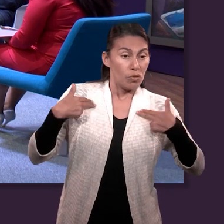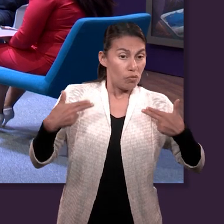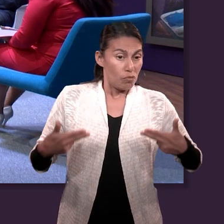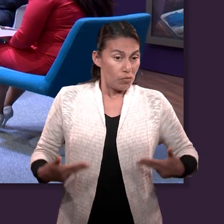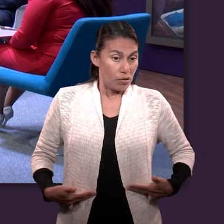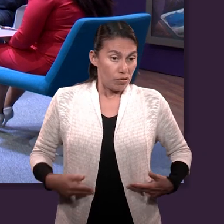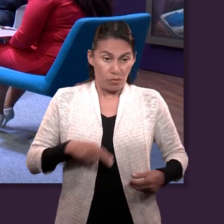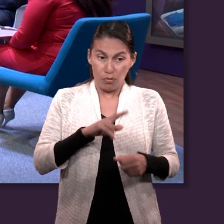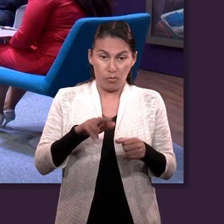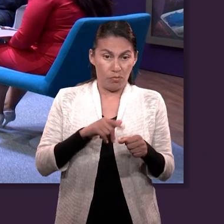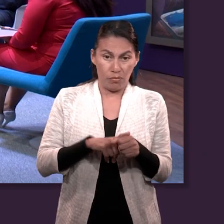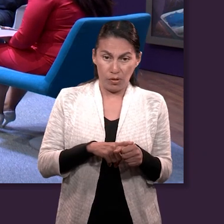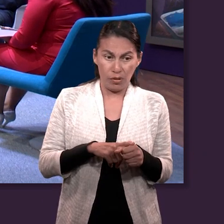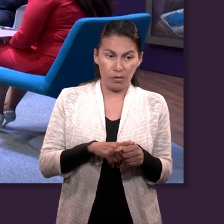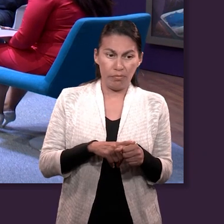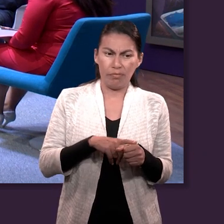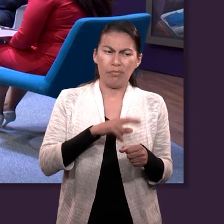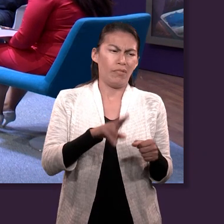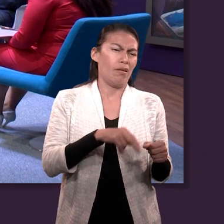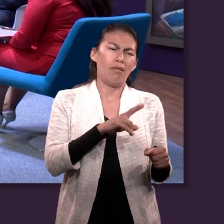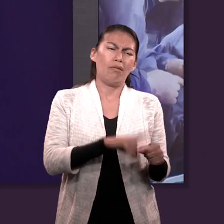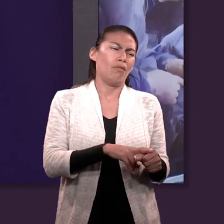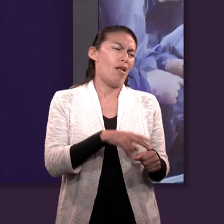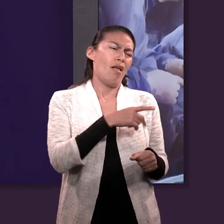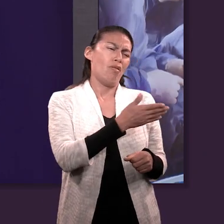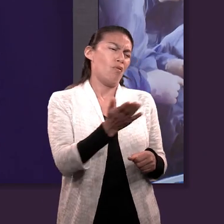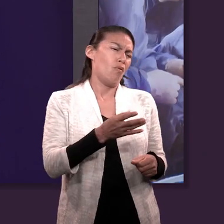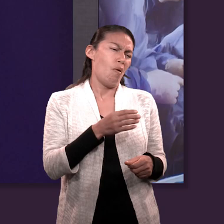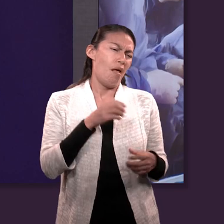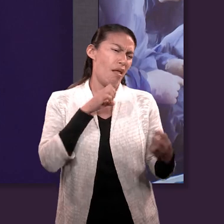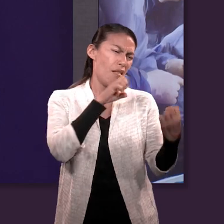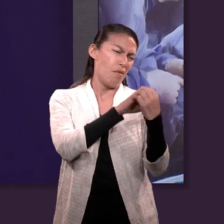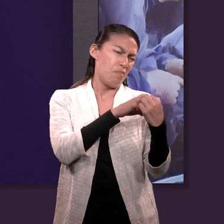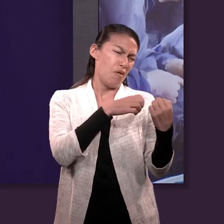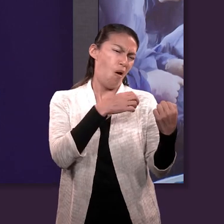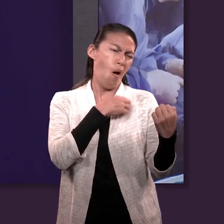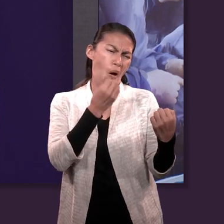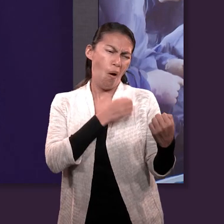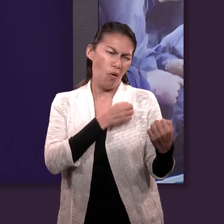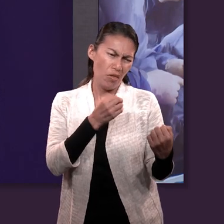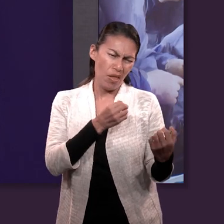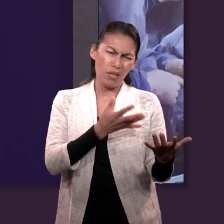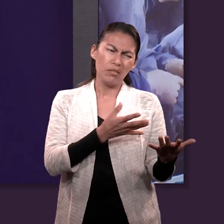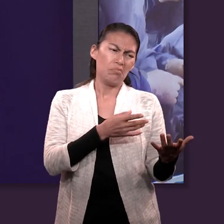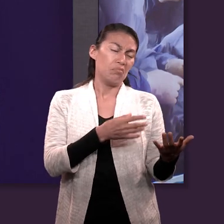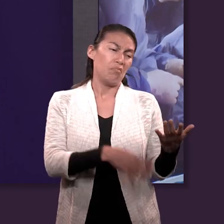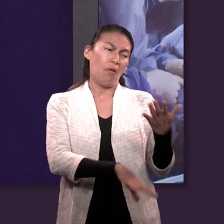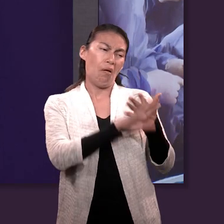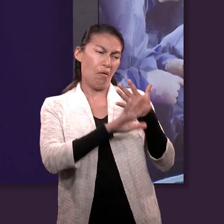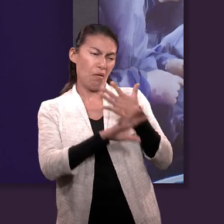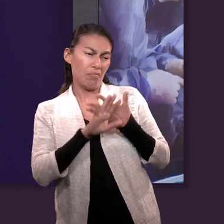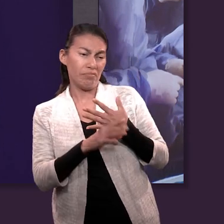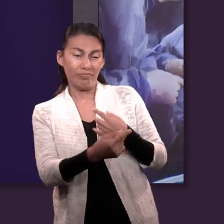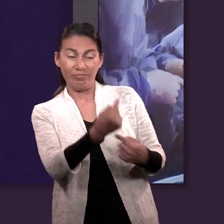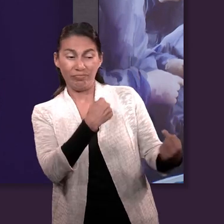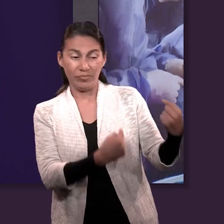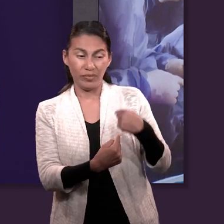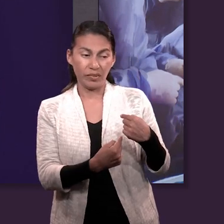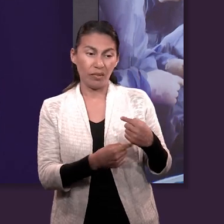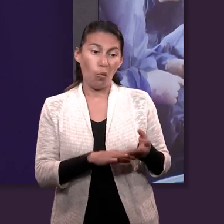normales es natural odiar a tu enemigo. A alguien que te hizo daño o que simplemente no te cae